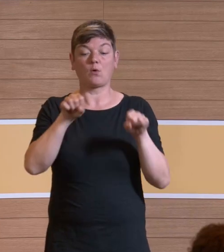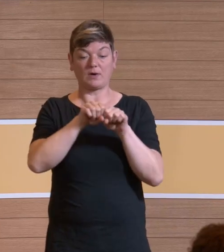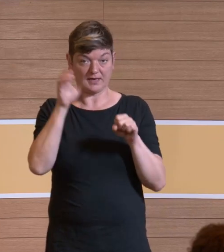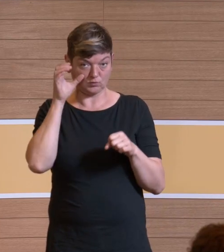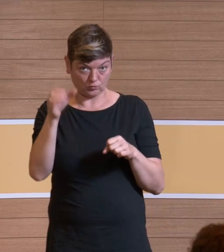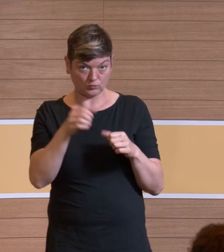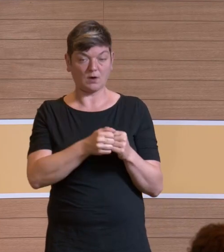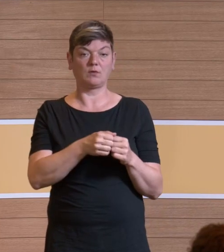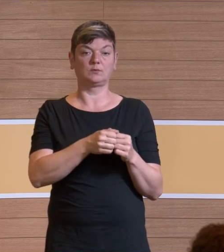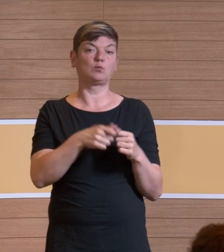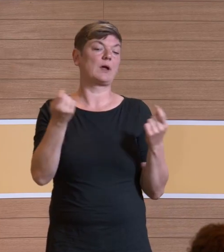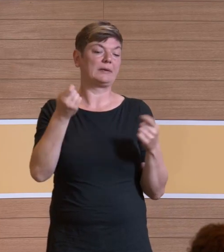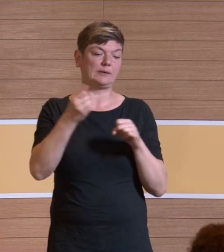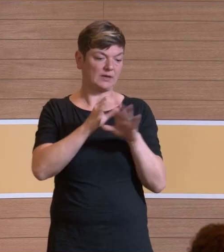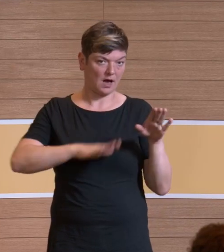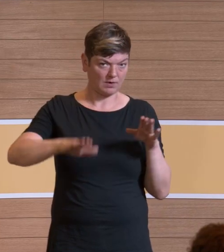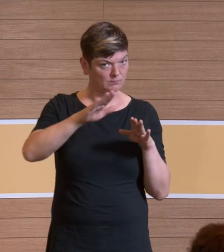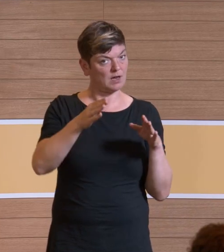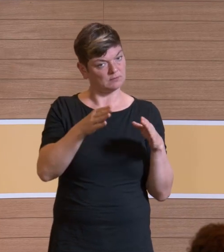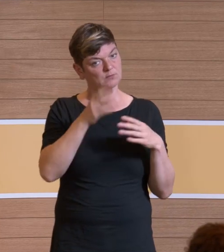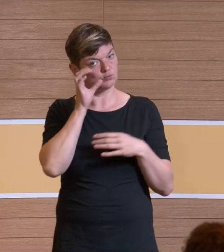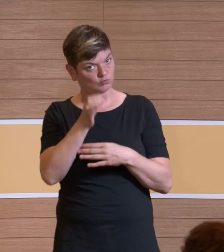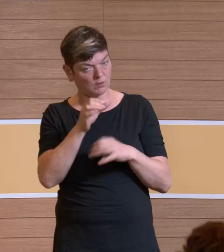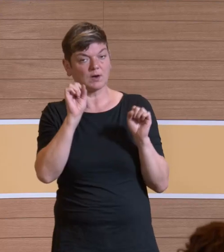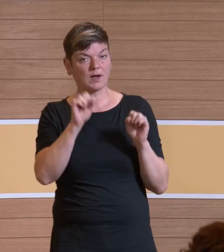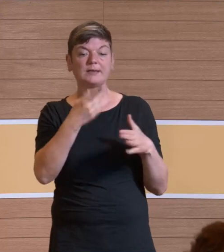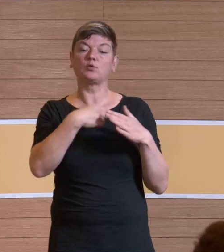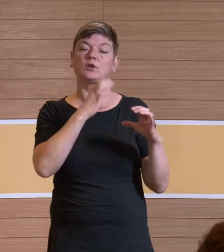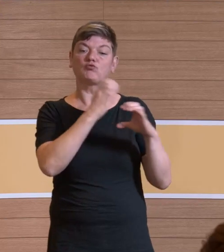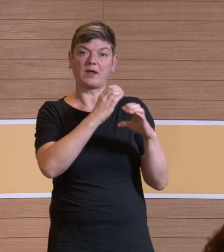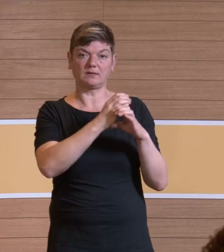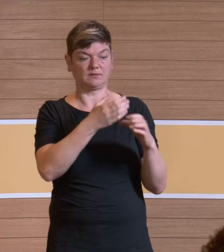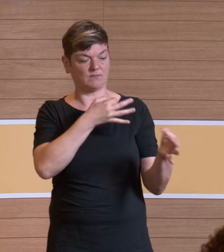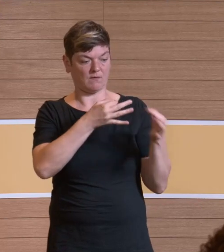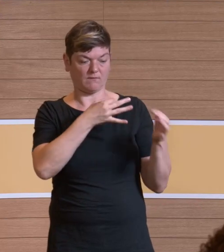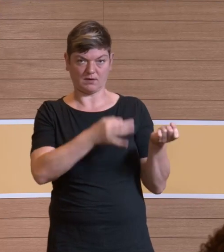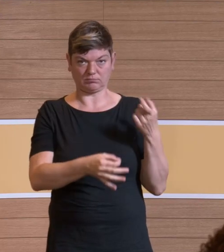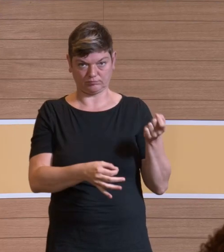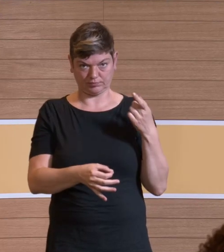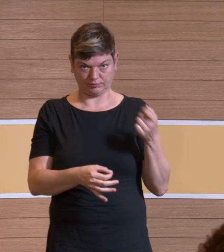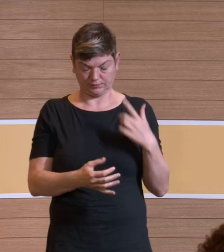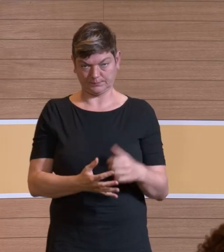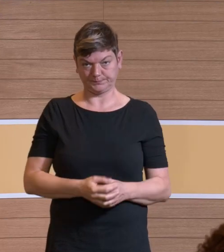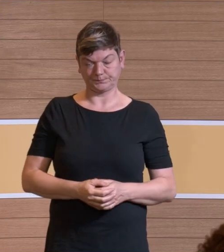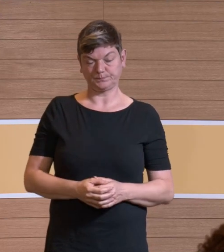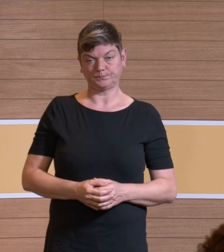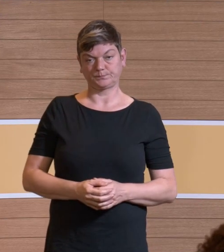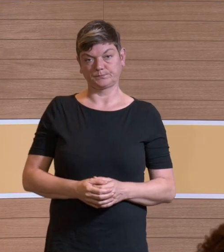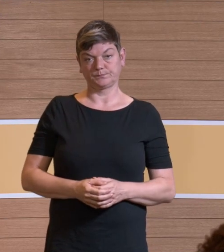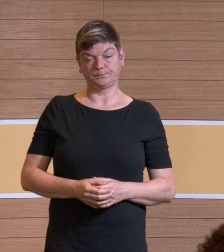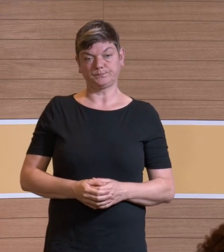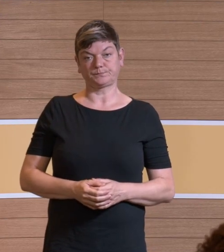oder dem betrieblichen Arbeitsplatz zugeschaltet sind, Sie können sich natürlich über die Chatfunktion hier auch reinmelden und